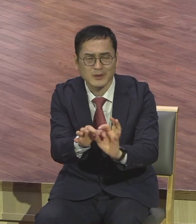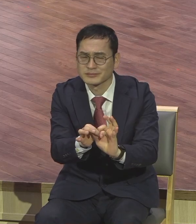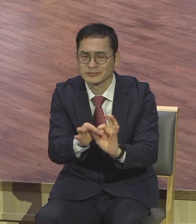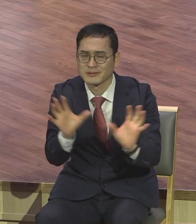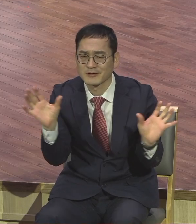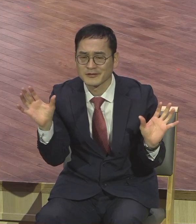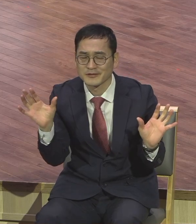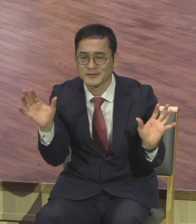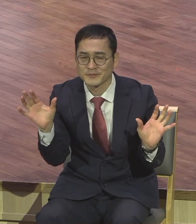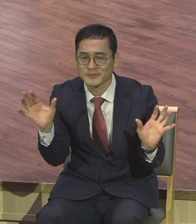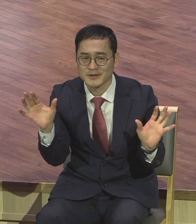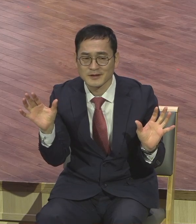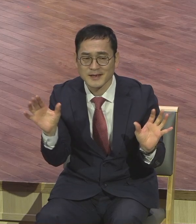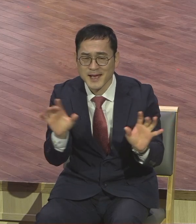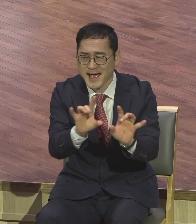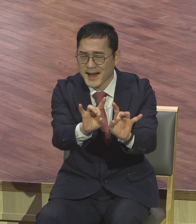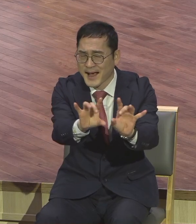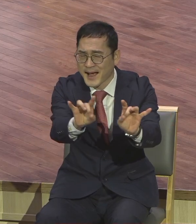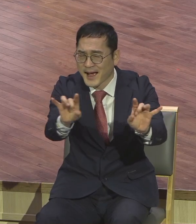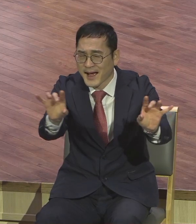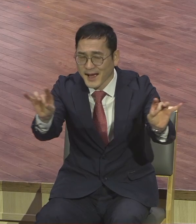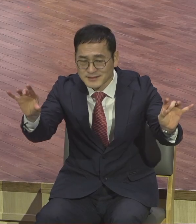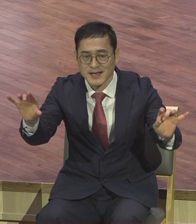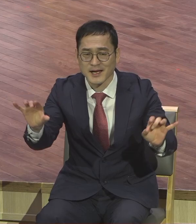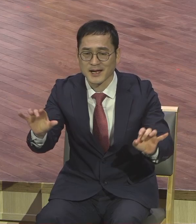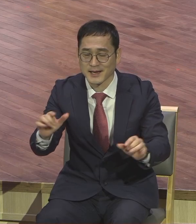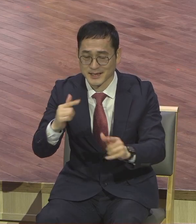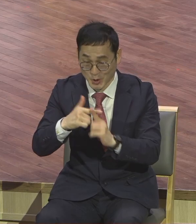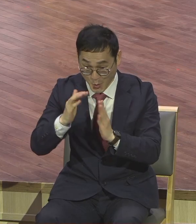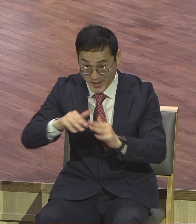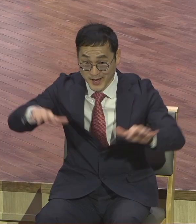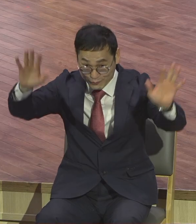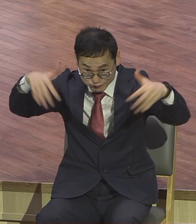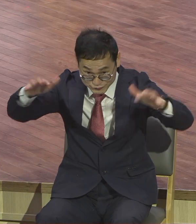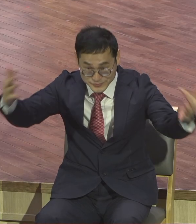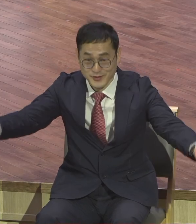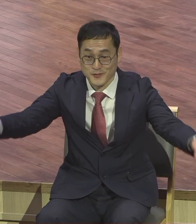모양 저 모양으로 예원교로 부르셨다는 이 사실 자체가